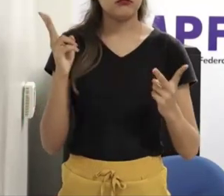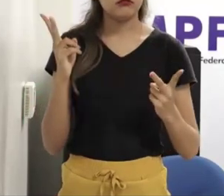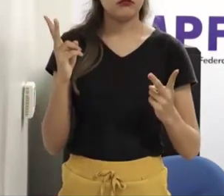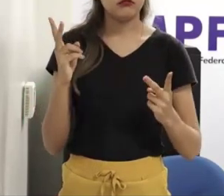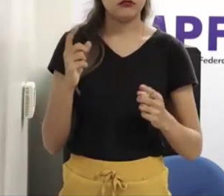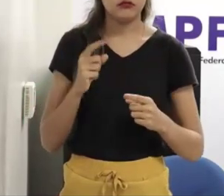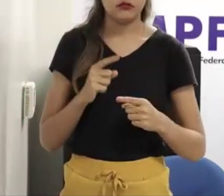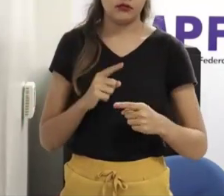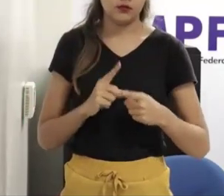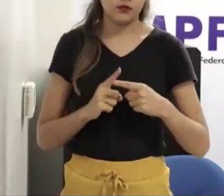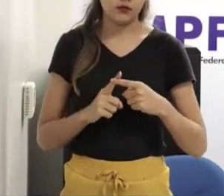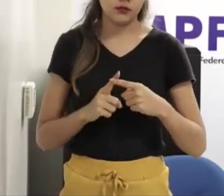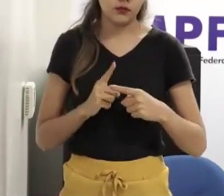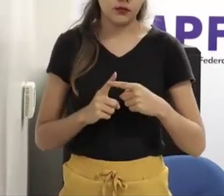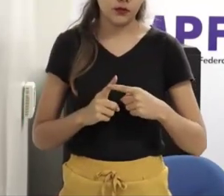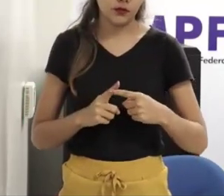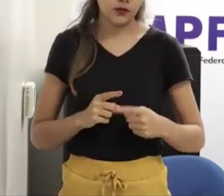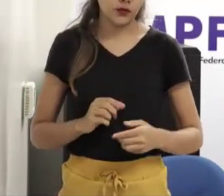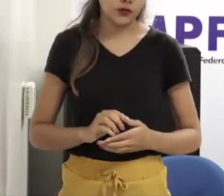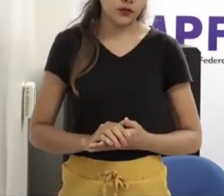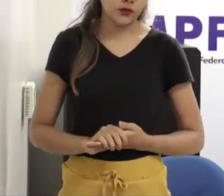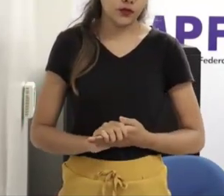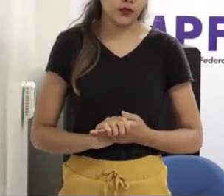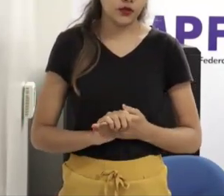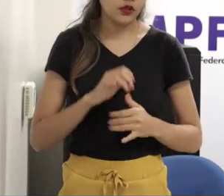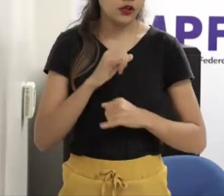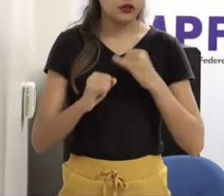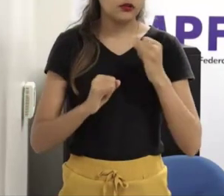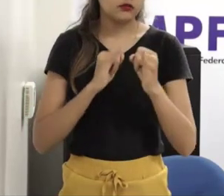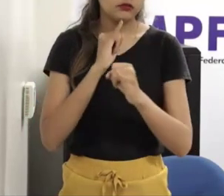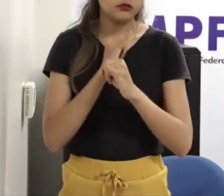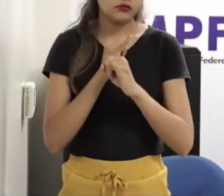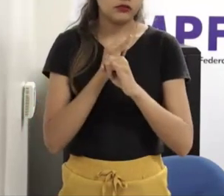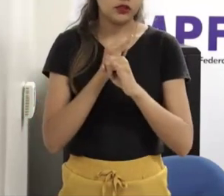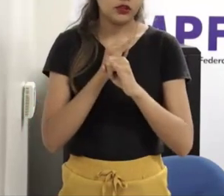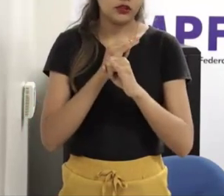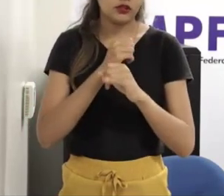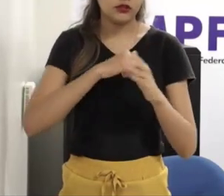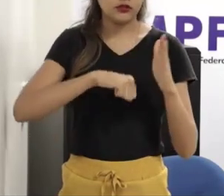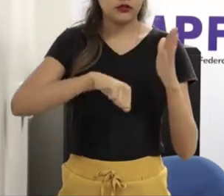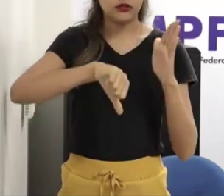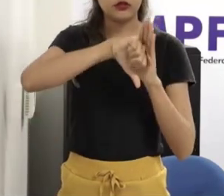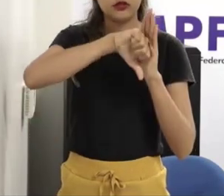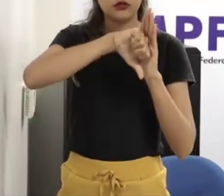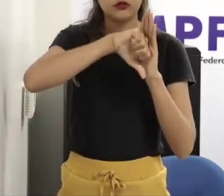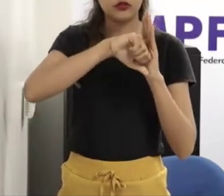que muitos dos crimes sexuais virtuais, não são necessariamente feitos por desconhecidos.